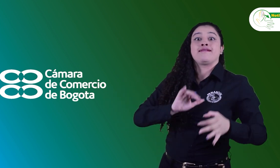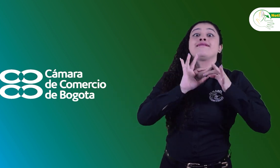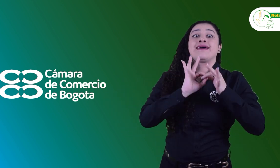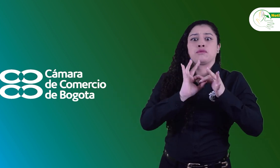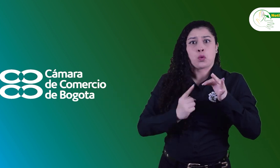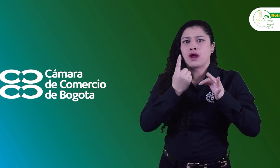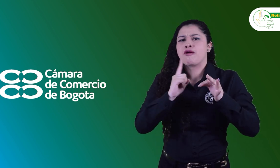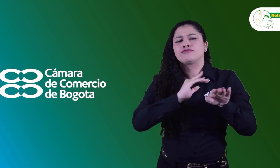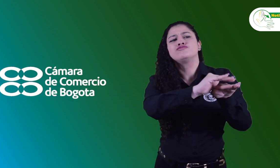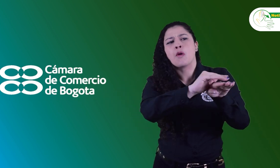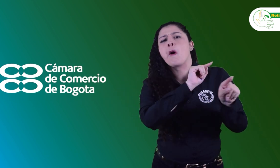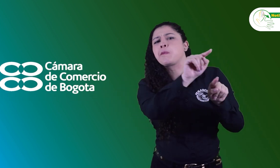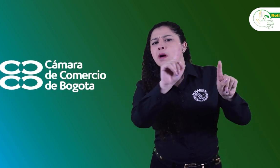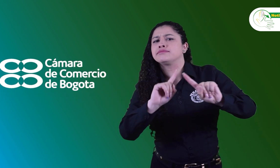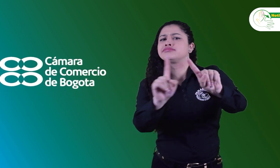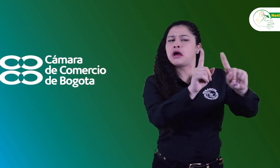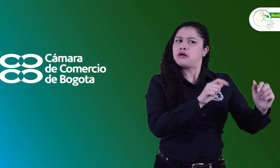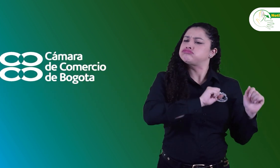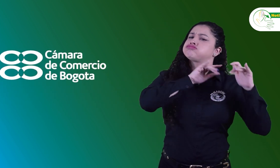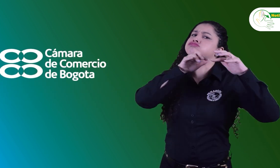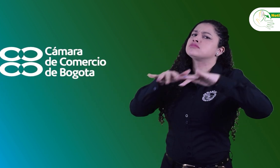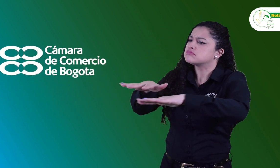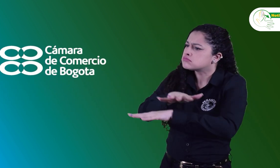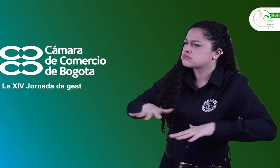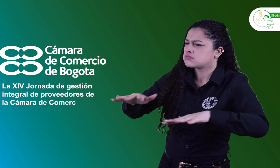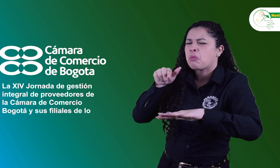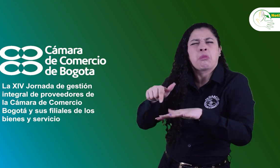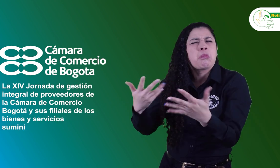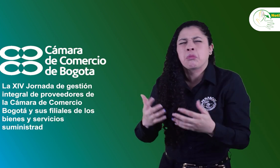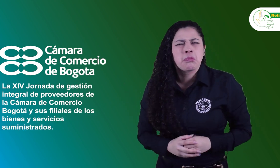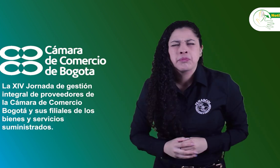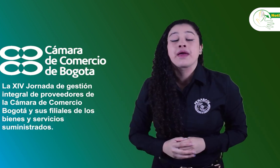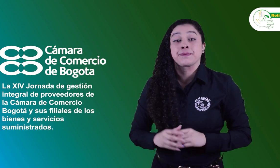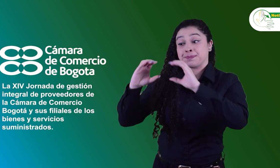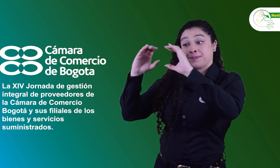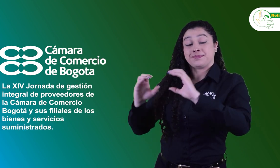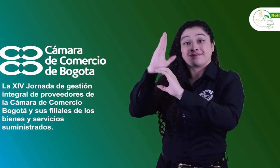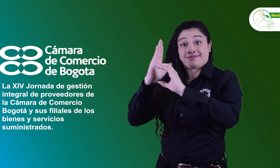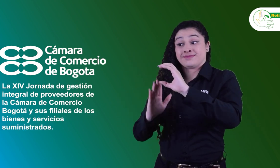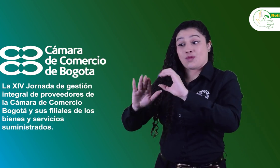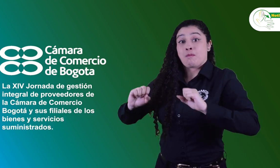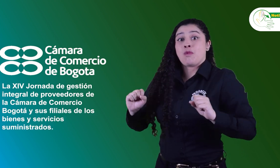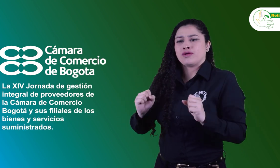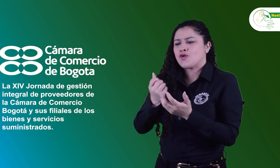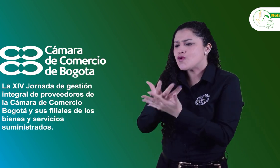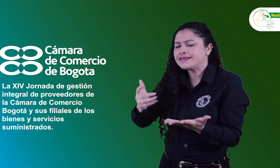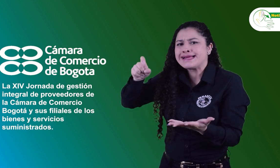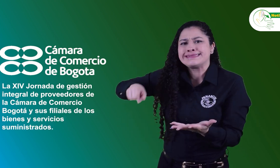Comercio de Bogotá invitó a FENASCOL y a otros proveedores de bienes y servicios a la decimacuarta